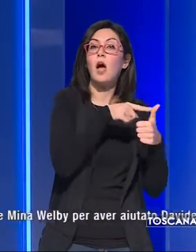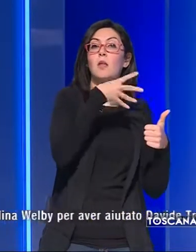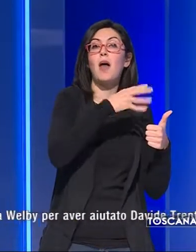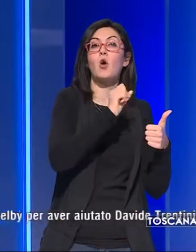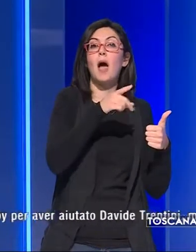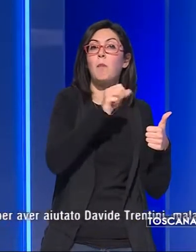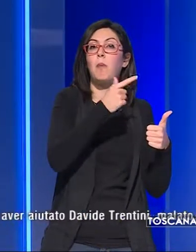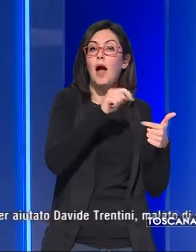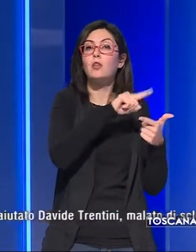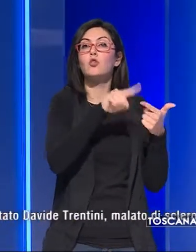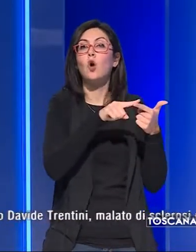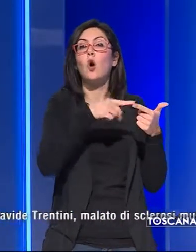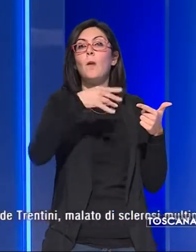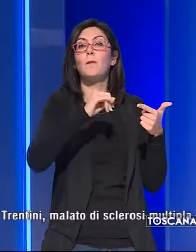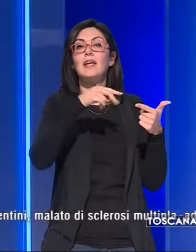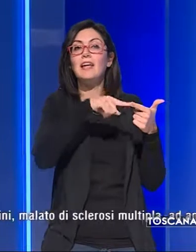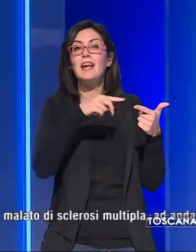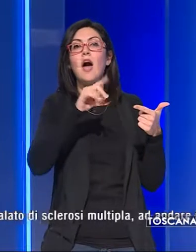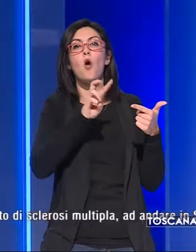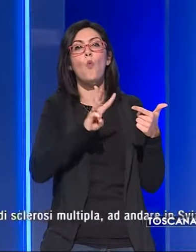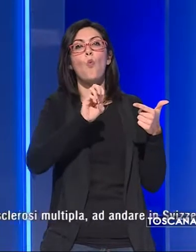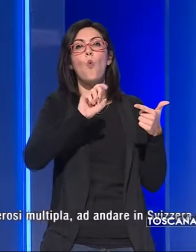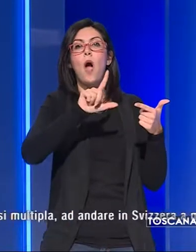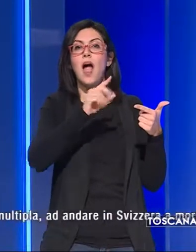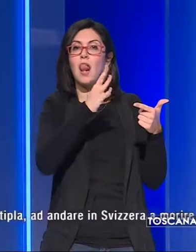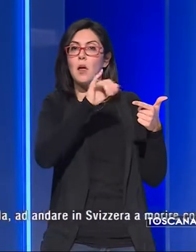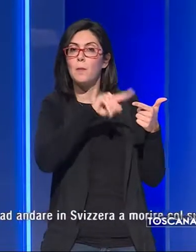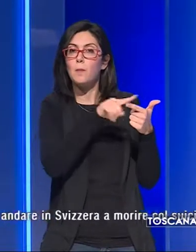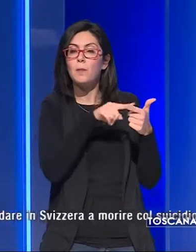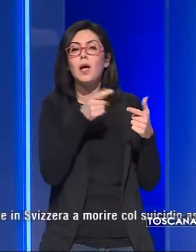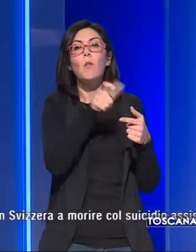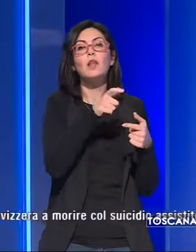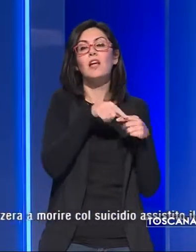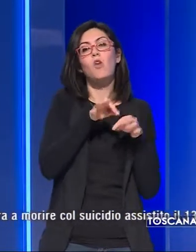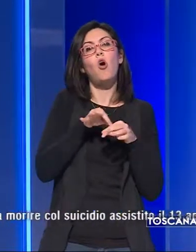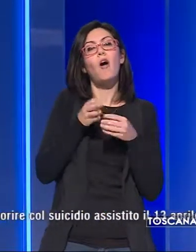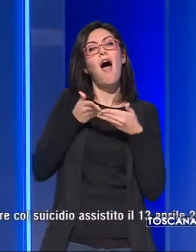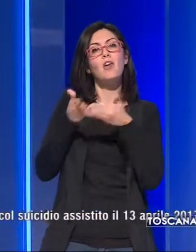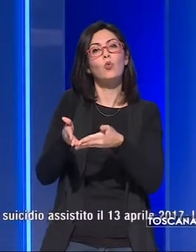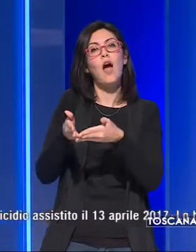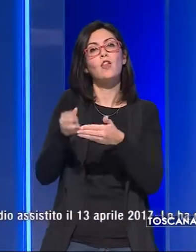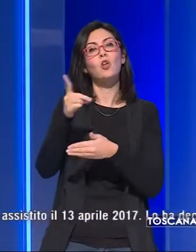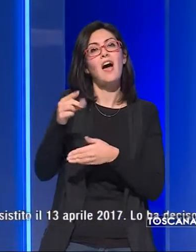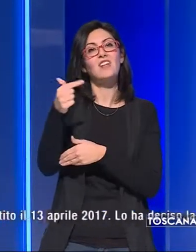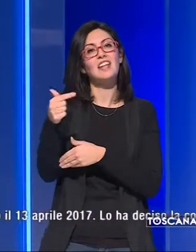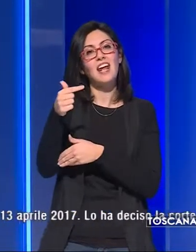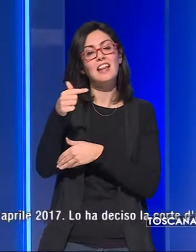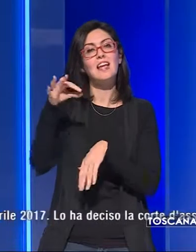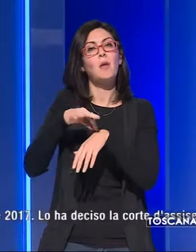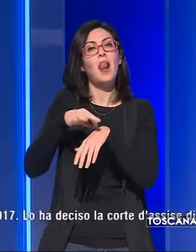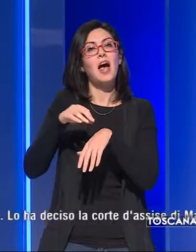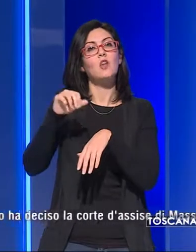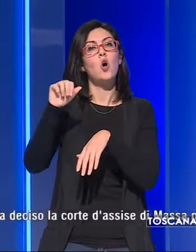Cappato e Mina Welby per aver aiutato Davide Trentini, malato di sclerosi multipla,